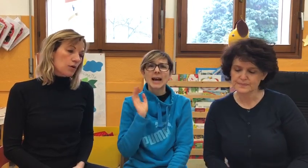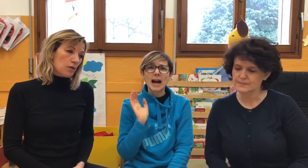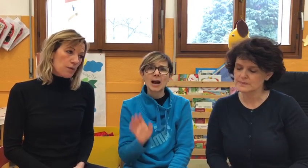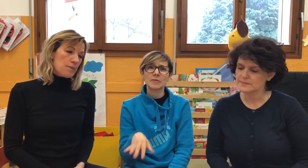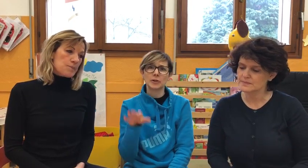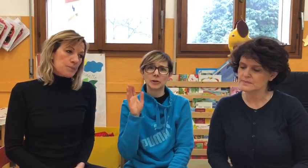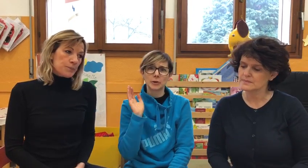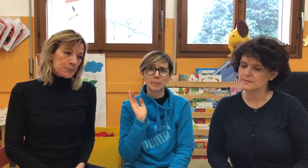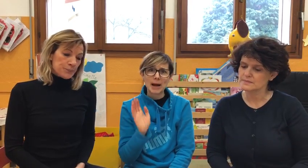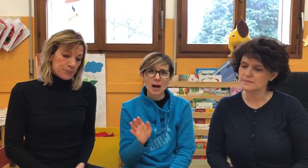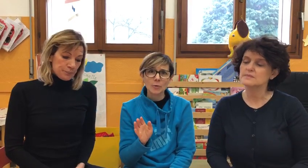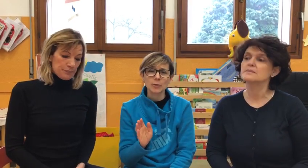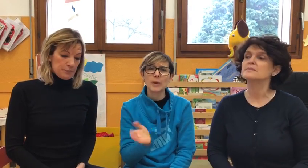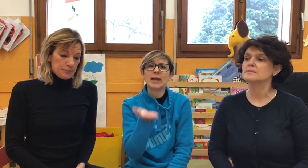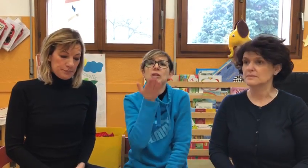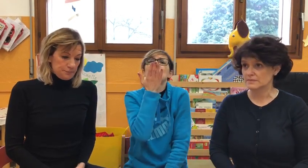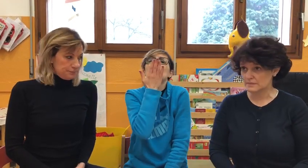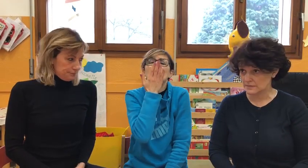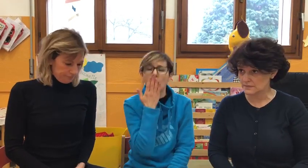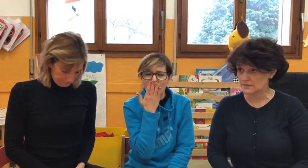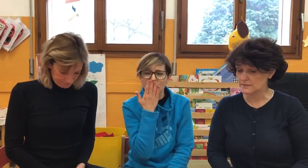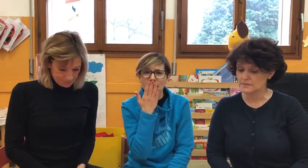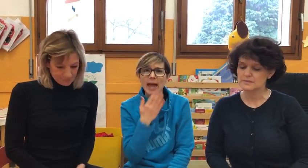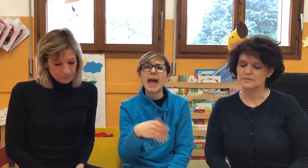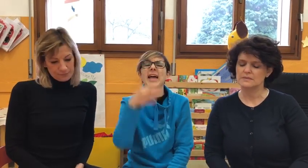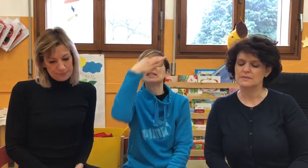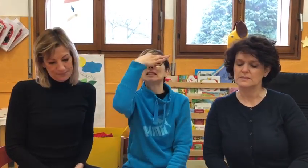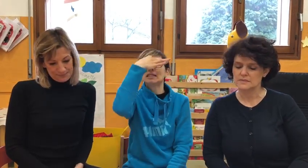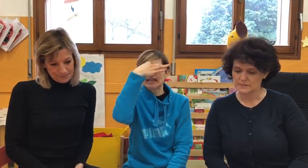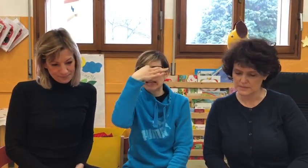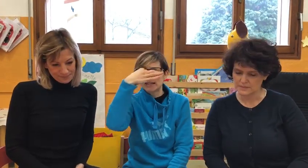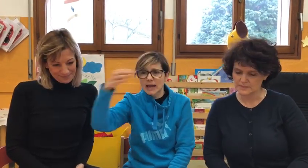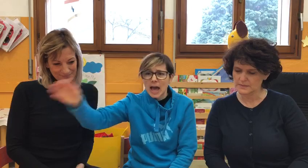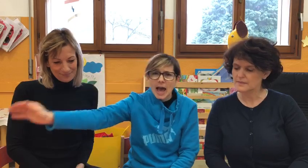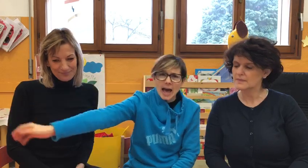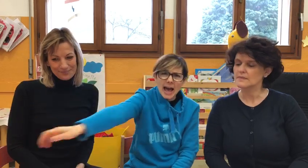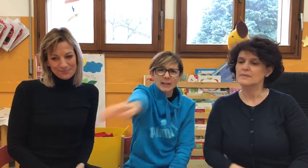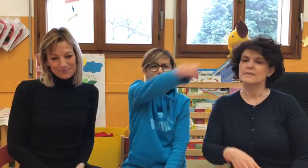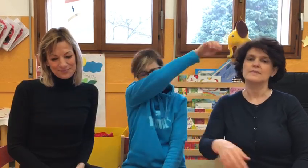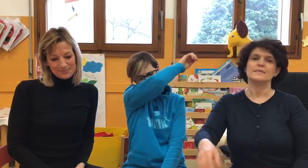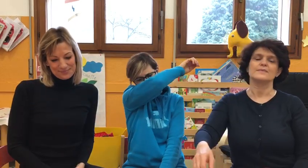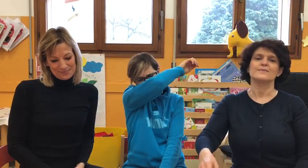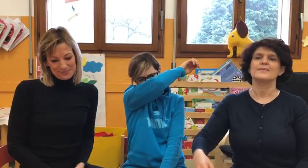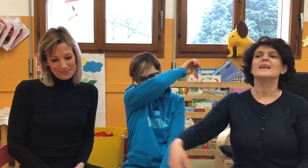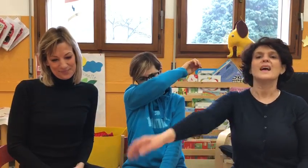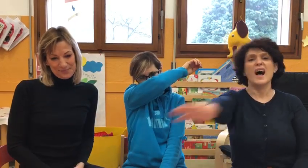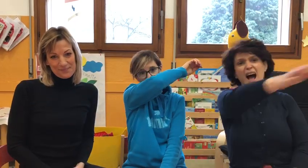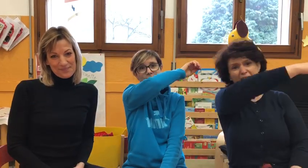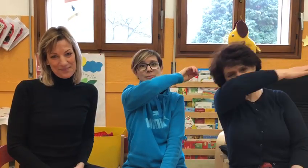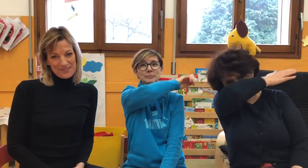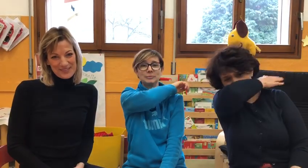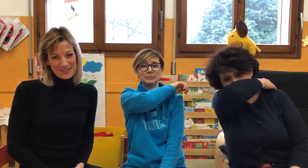cover your mouth when you cough and sneeze. Achoo! Achoo!